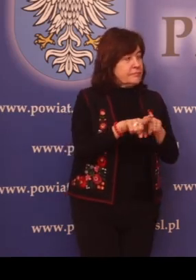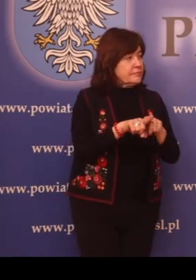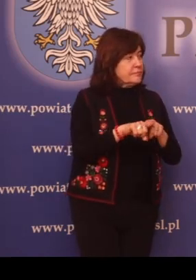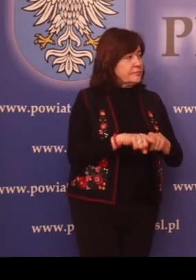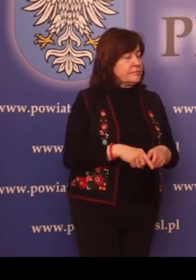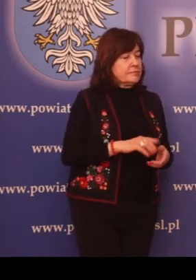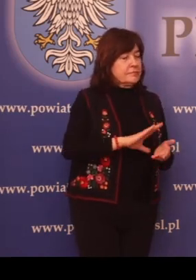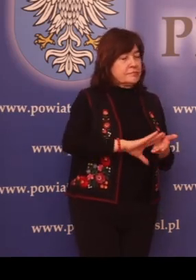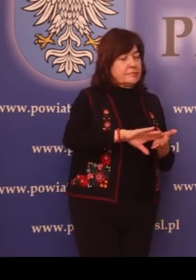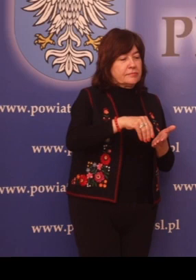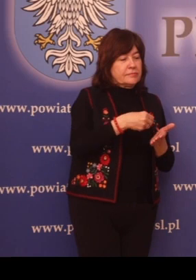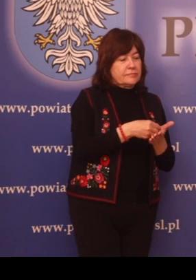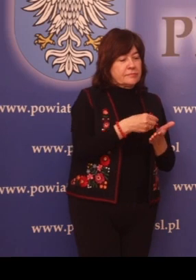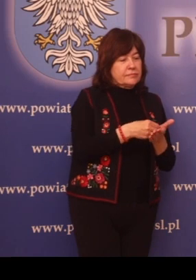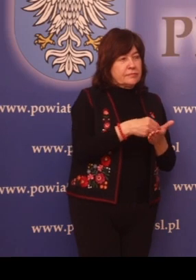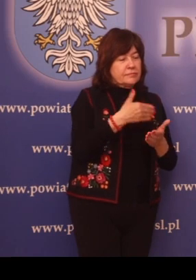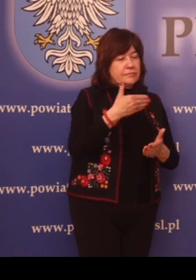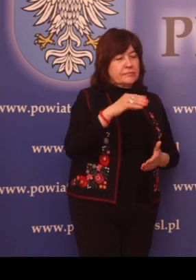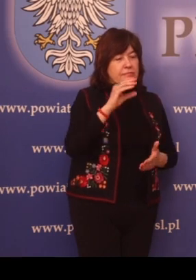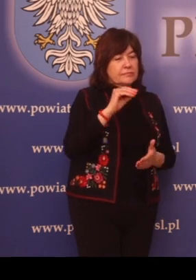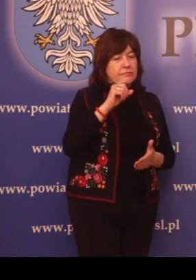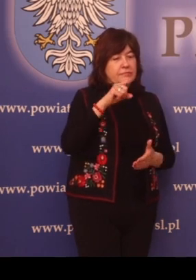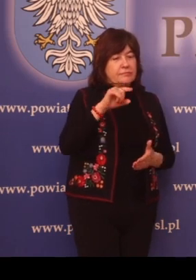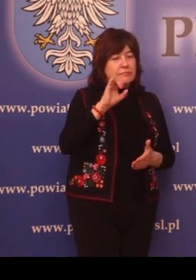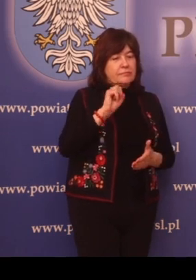Nieodpłatna mediacja.